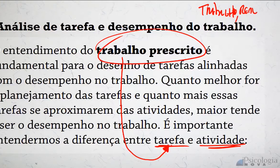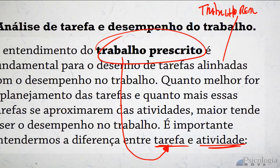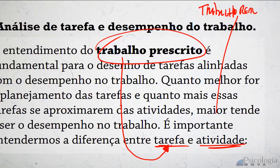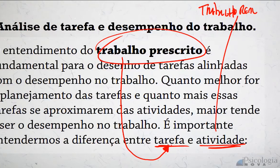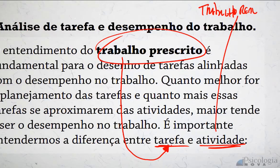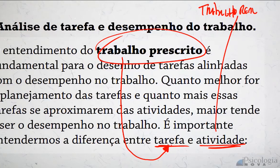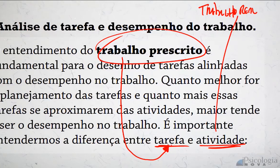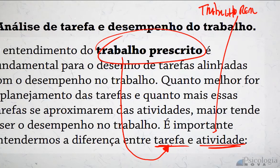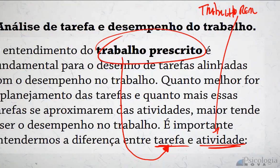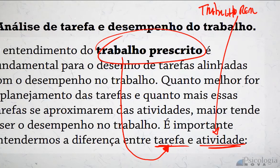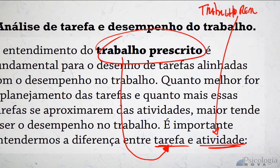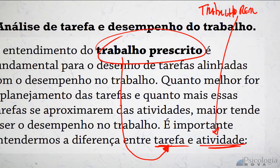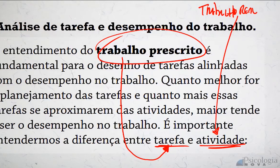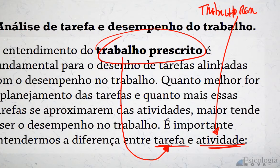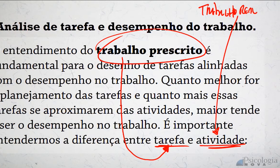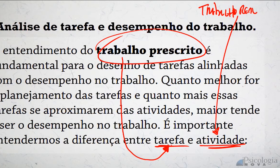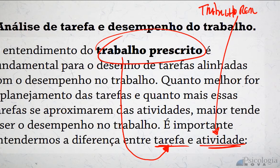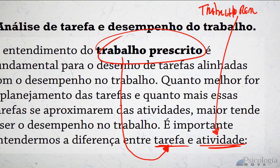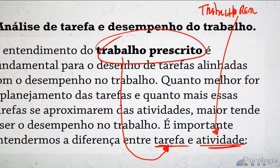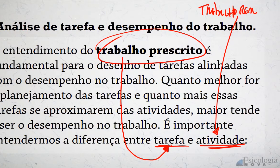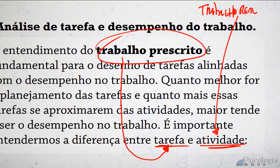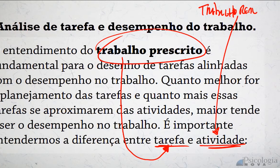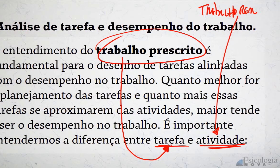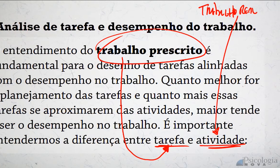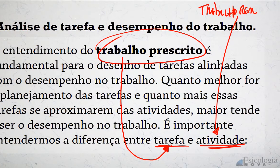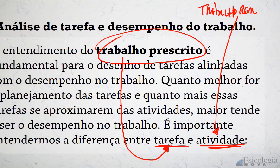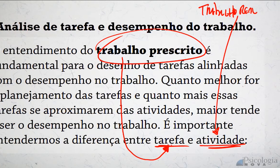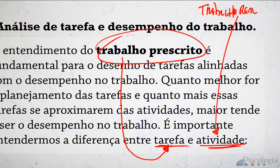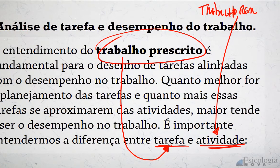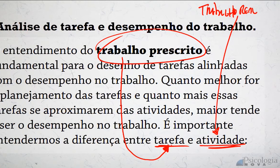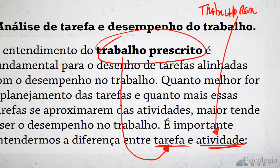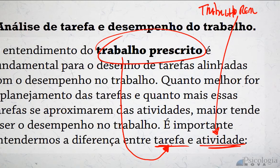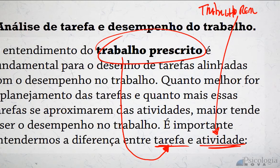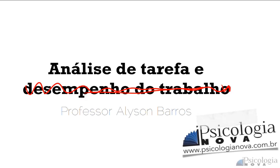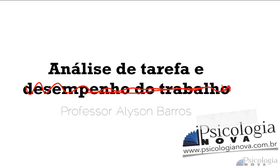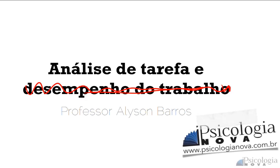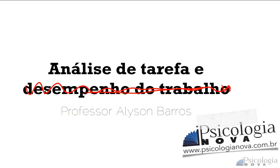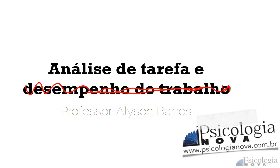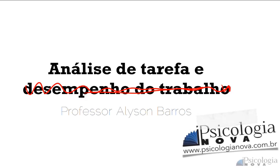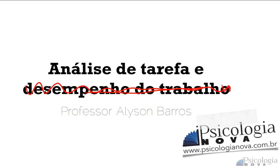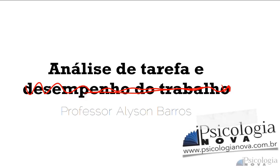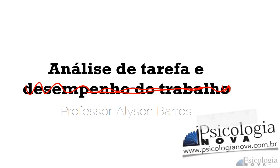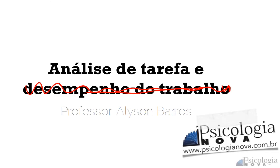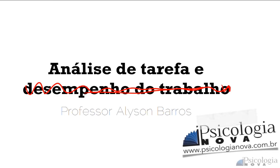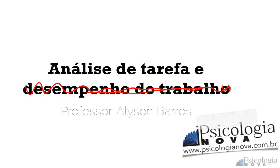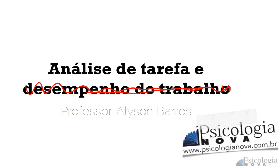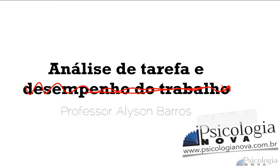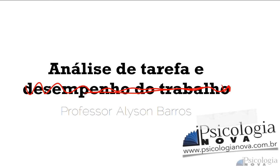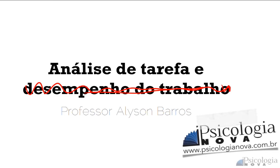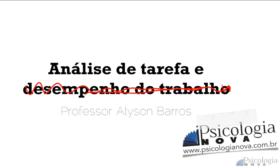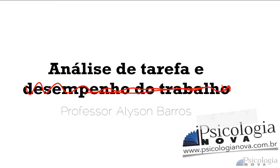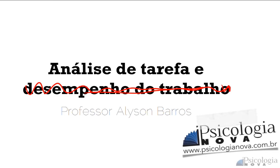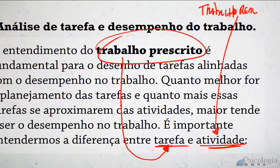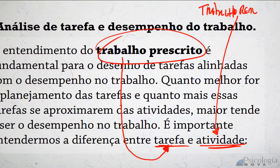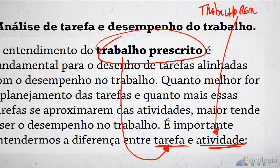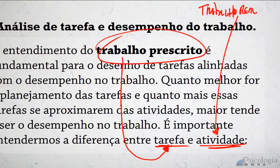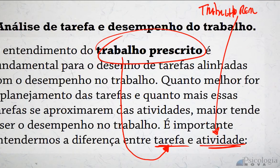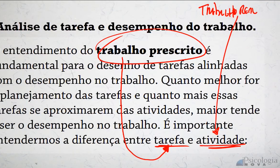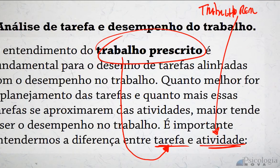tem íntima relação com a atividade, não menos importante. Professor, mas qual é o tópico da aula? Já esqueci. Análise da tarefa ou da